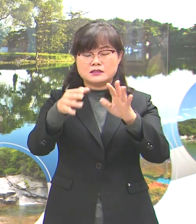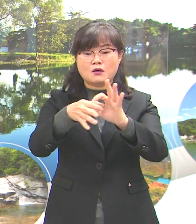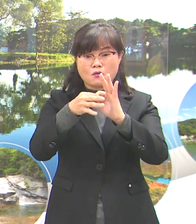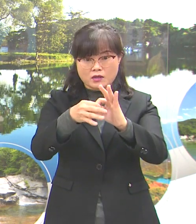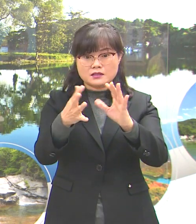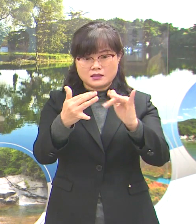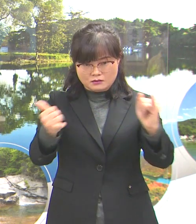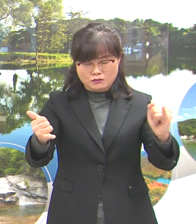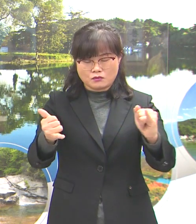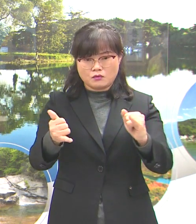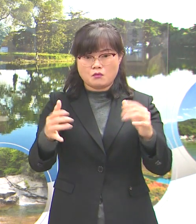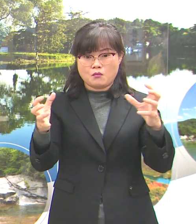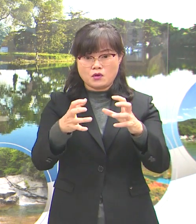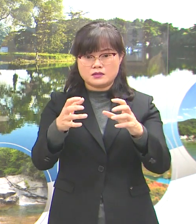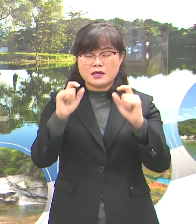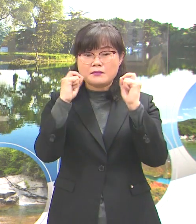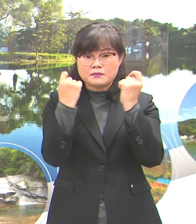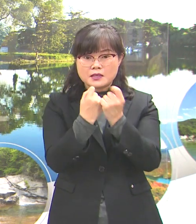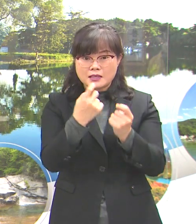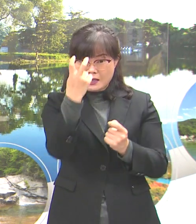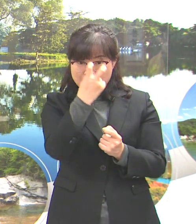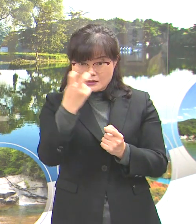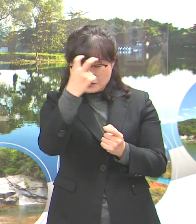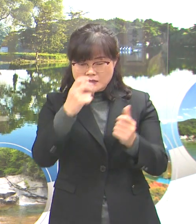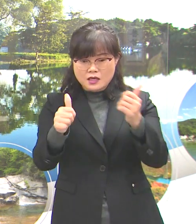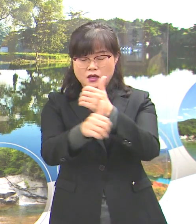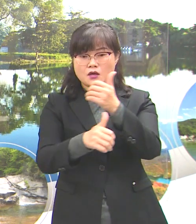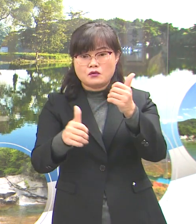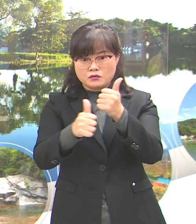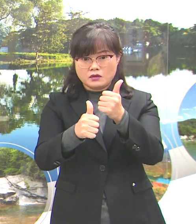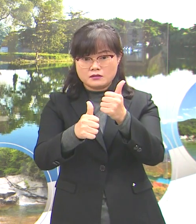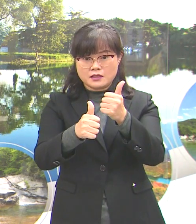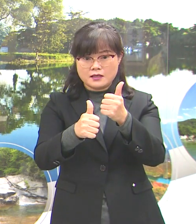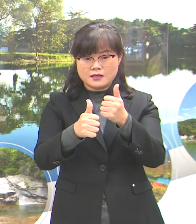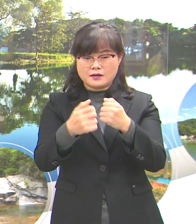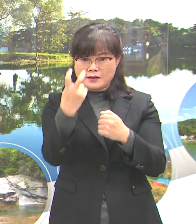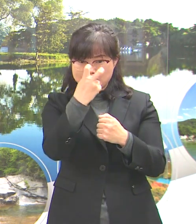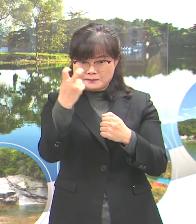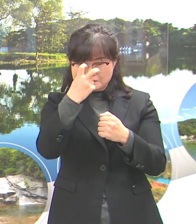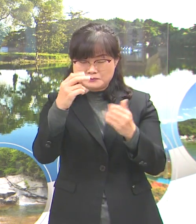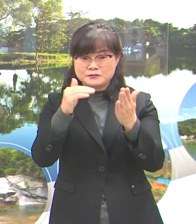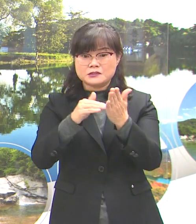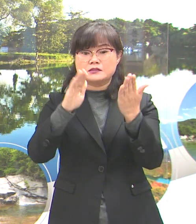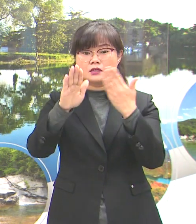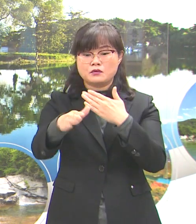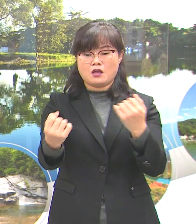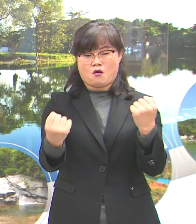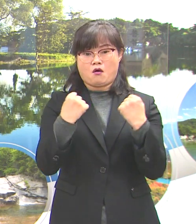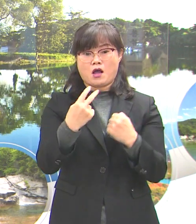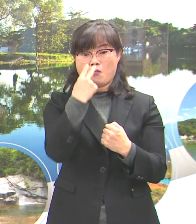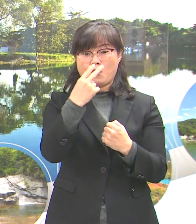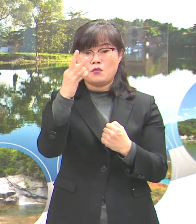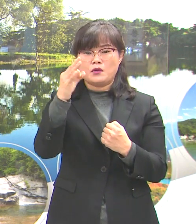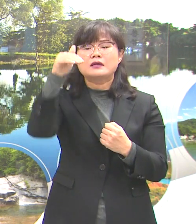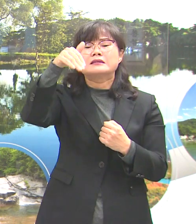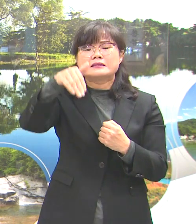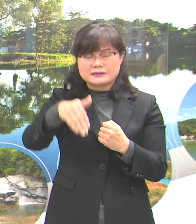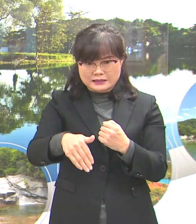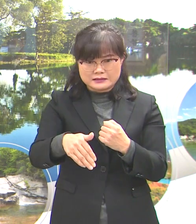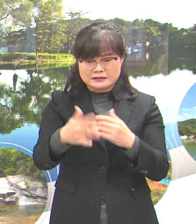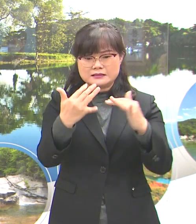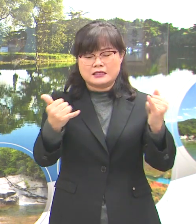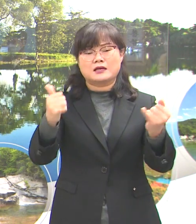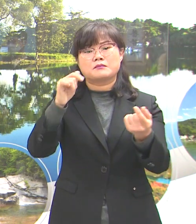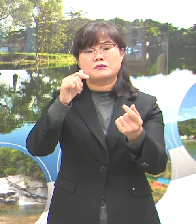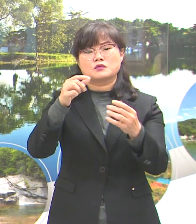등으로 민간심사위원회 심사를 거쳐 건강보험료가 낮은 세대 순으로